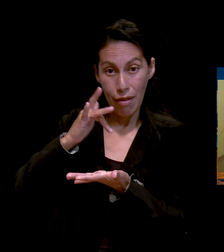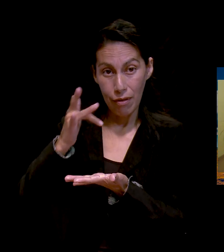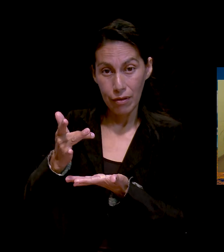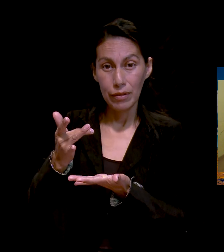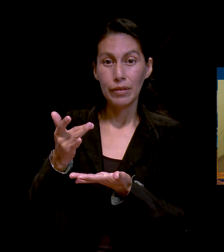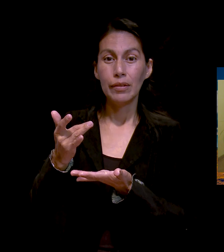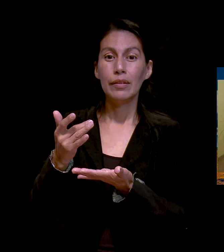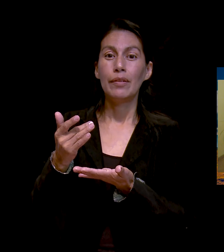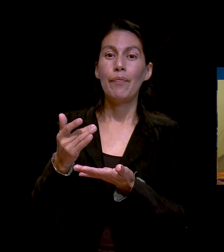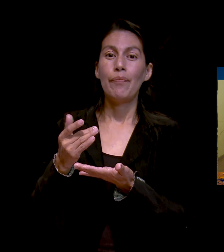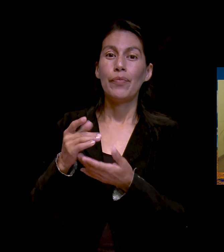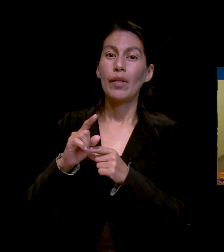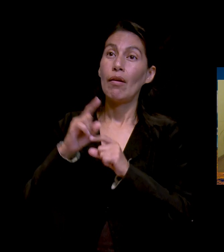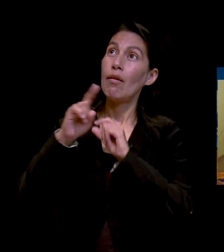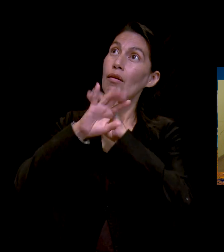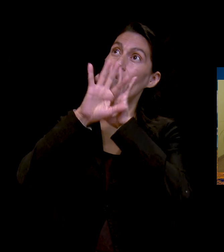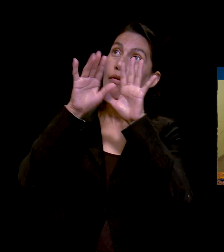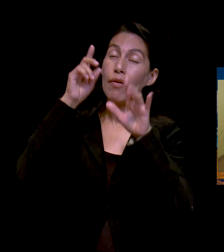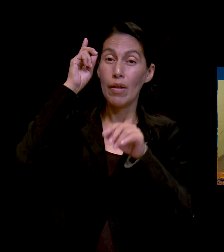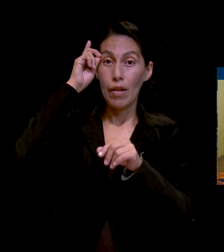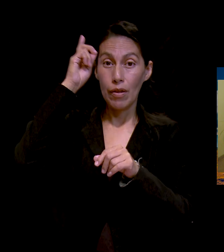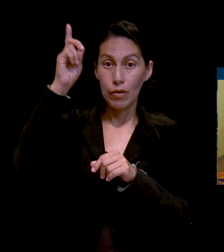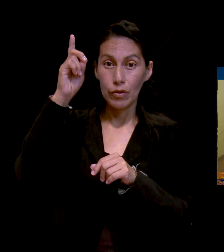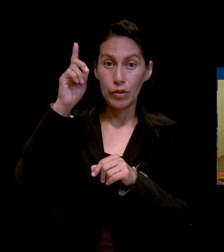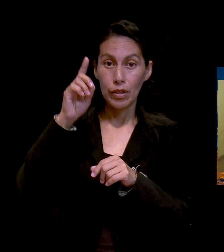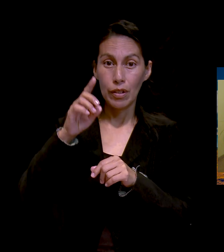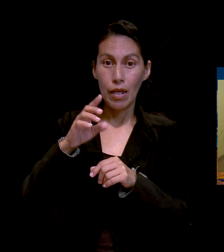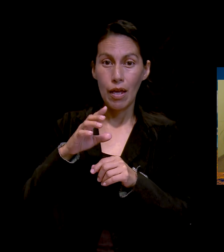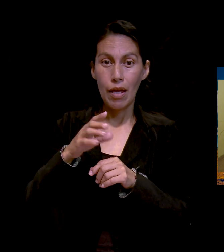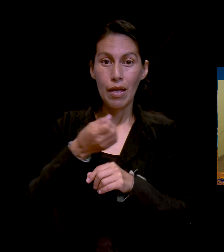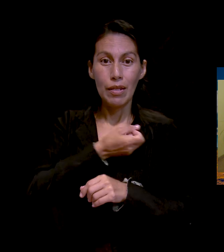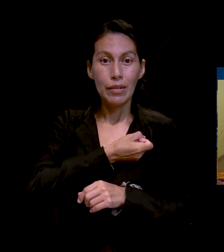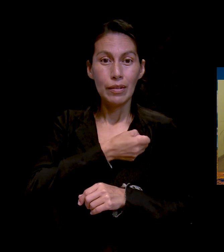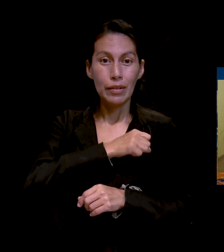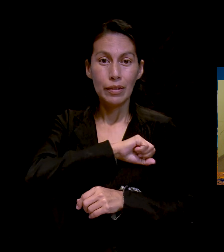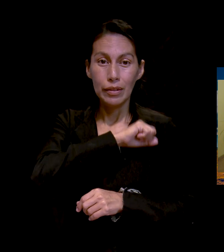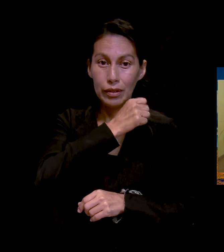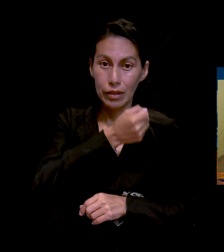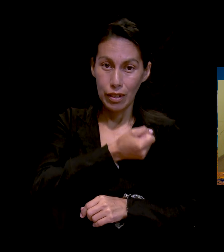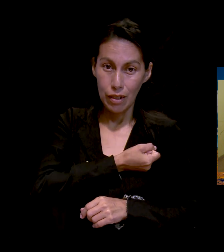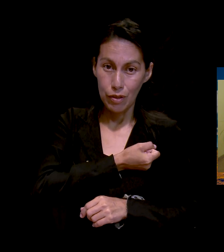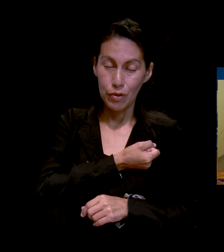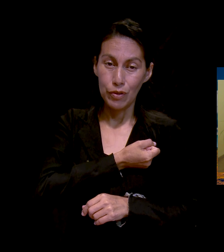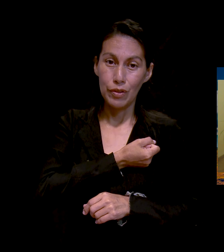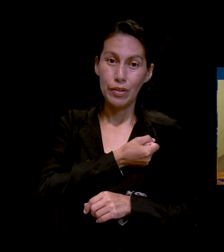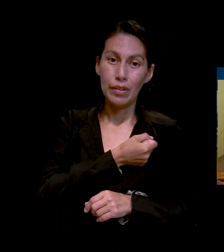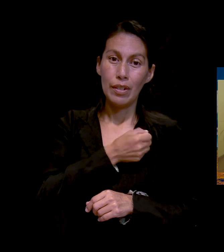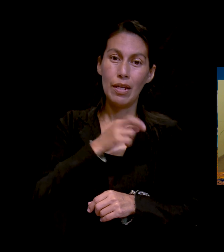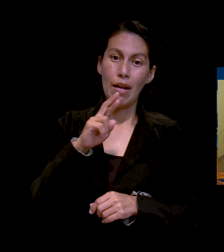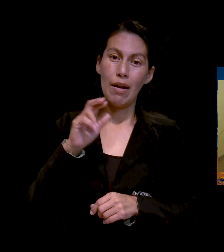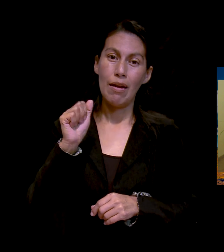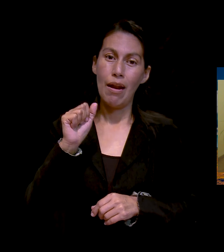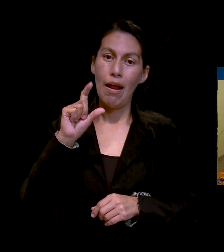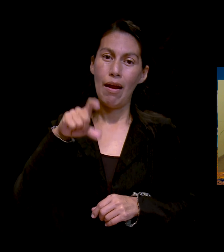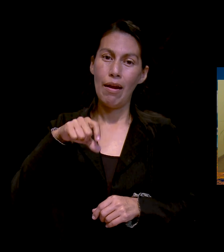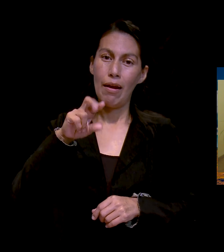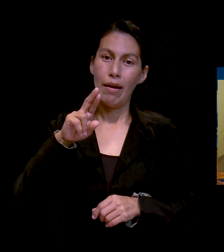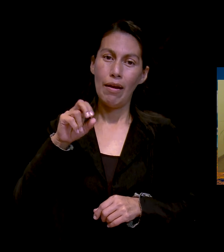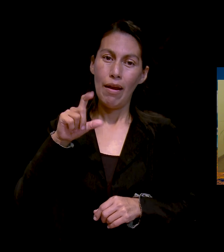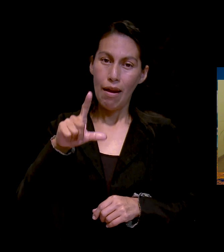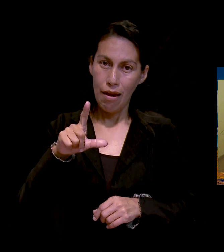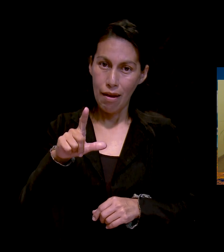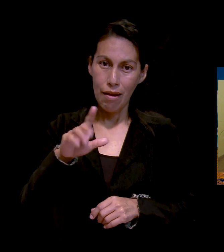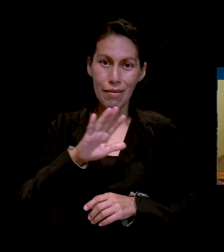concedió la recuperación de salud de Raquel y Filadelfo Reyes Cortés. Bendito sea Dios.